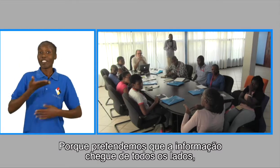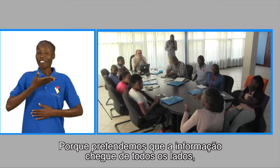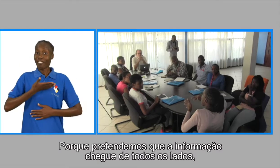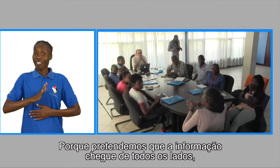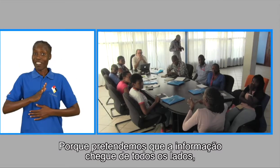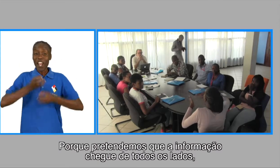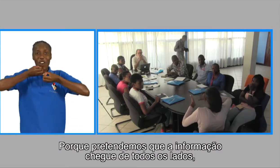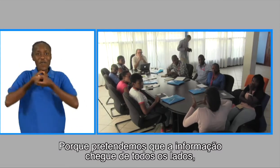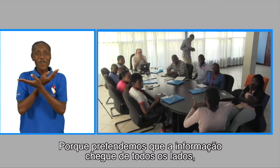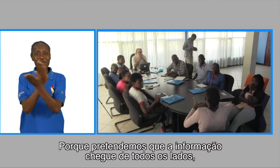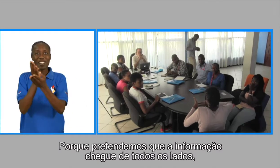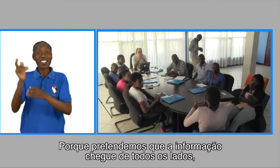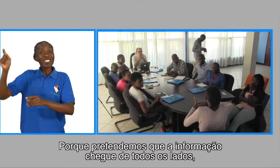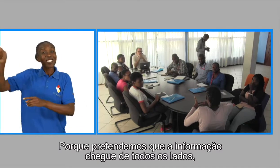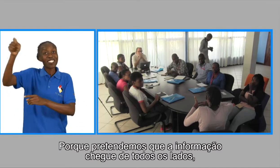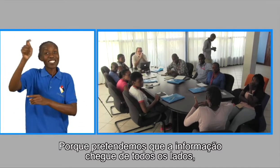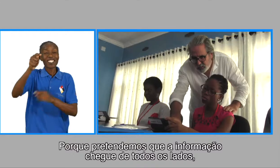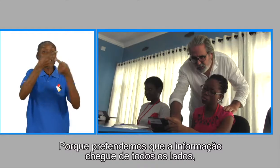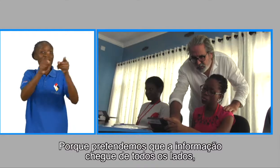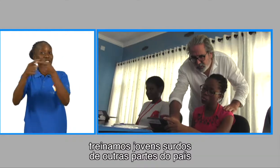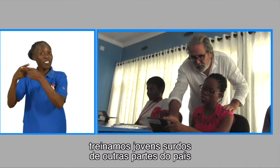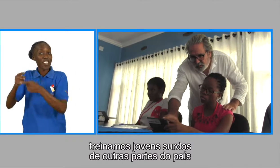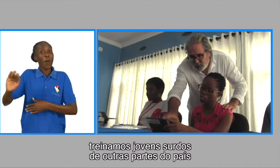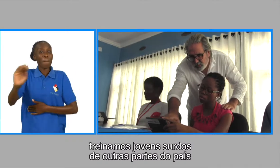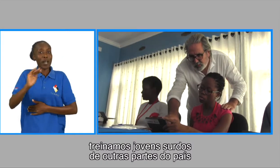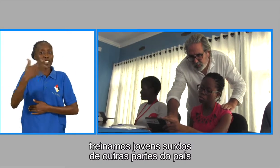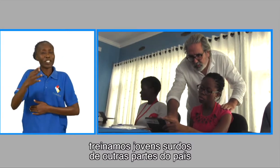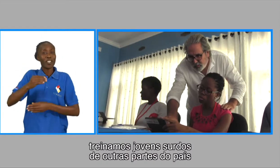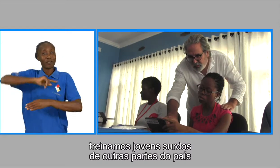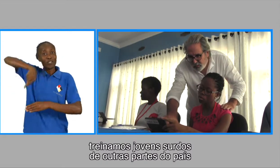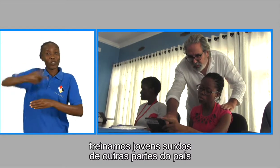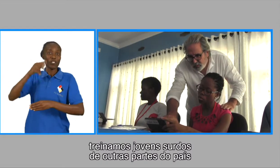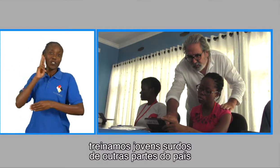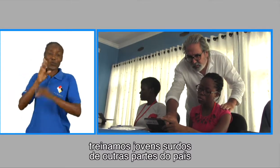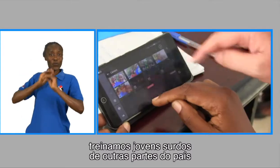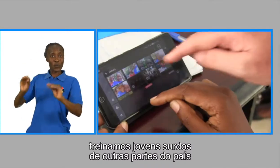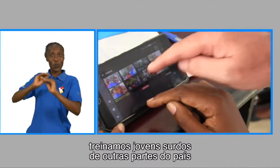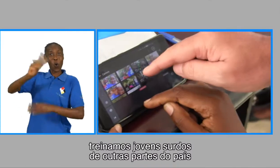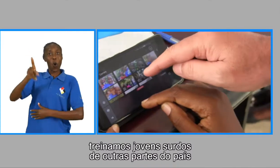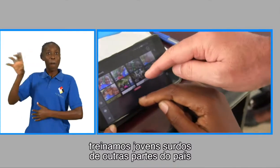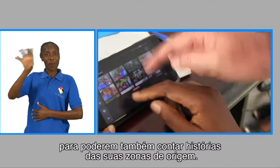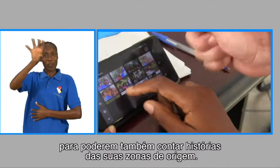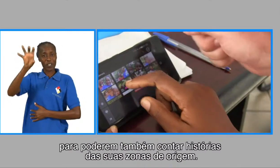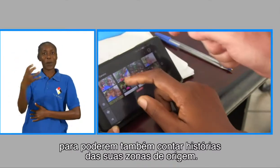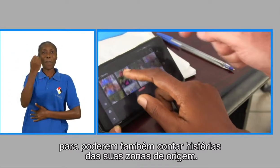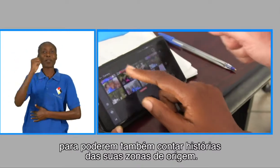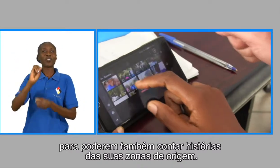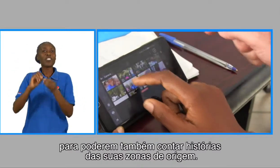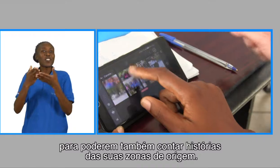pretendemos que a informação chegue de todos os lados, treinamos jovens surdos de outras partes do país para poderem também contar